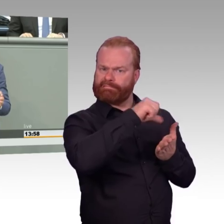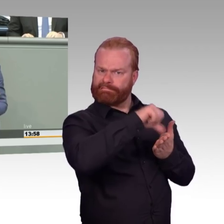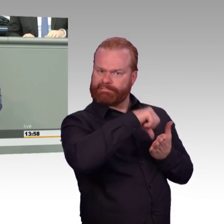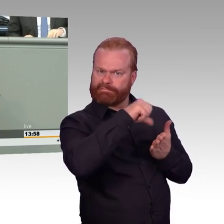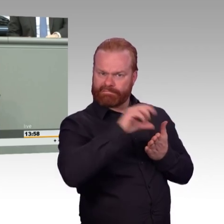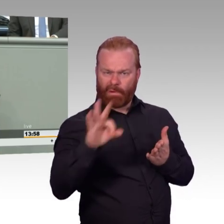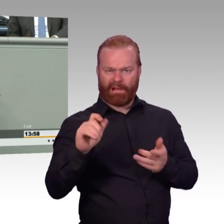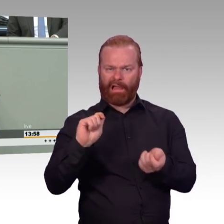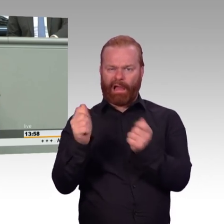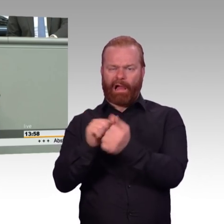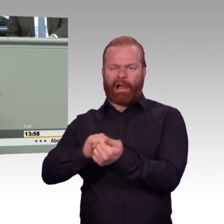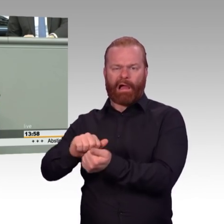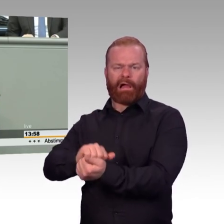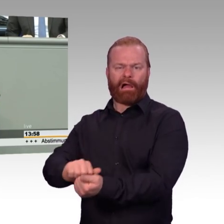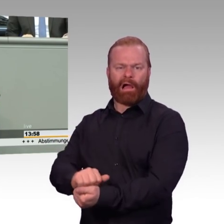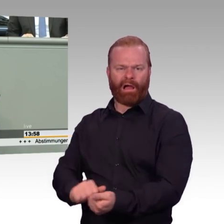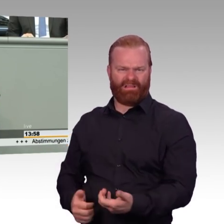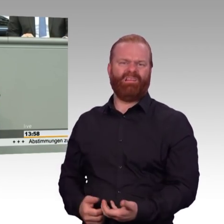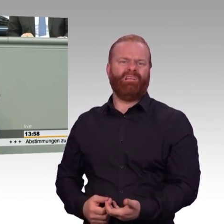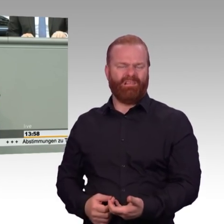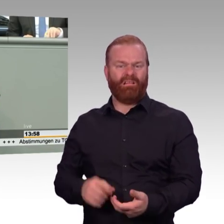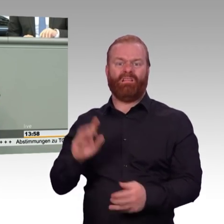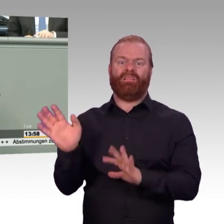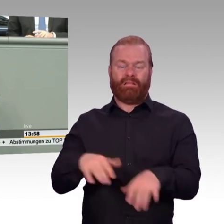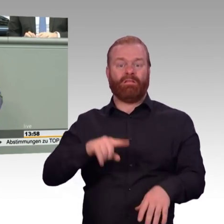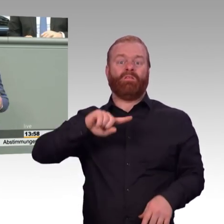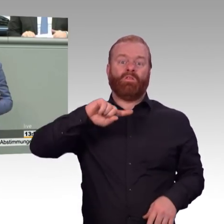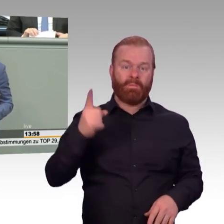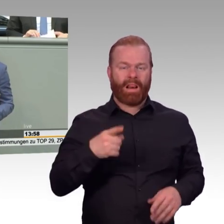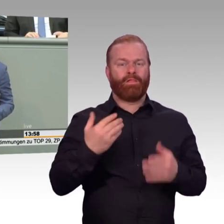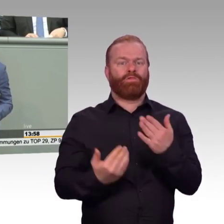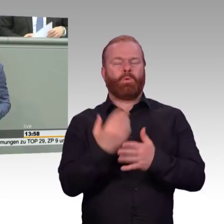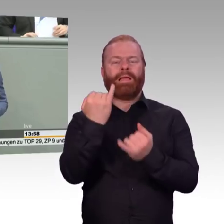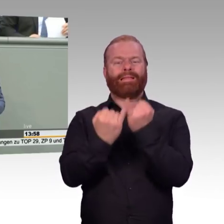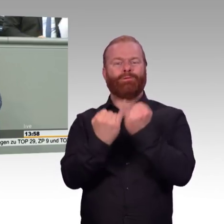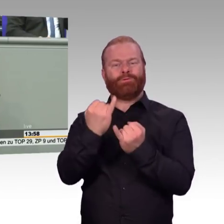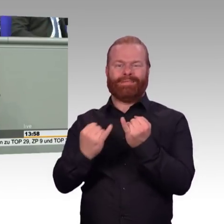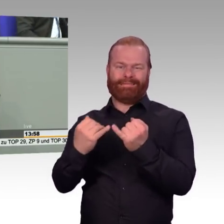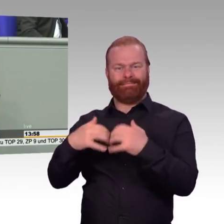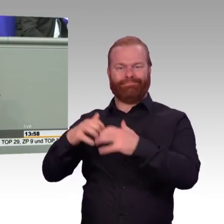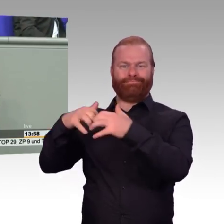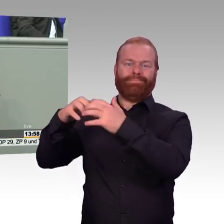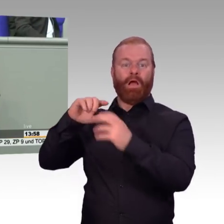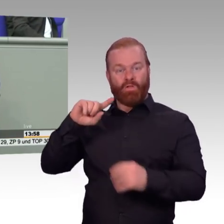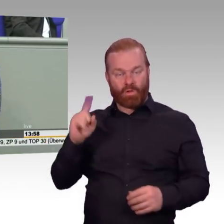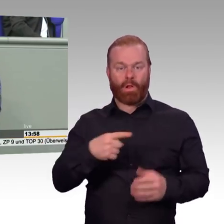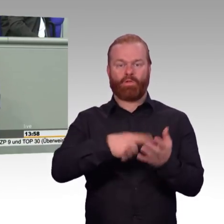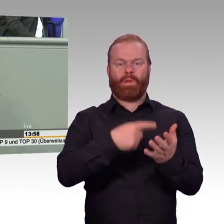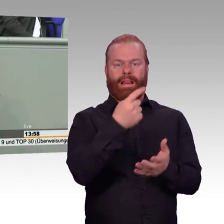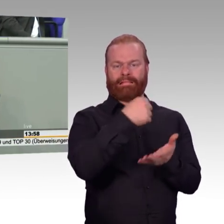der uns versprochen wird. Und das hat Herr Altmaier in seiner sogenannten Nationalen Industriestrategie ja gestern auch hier im Plenum angekündigt.